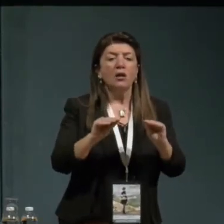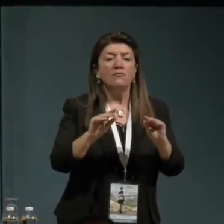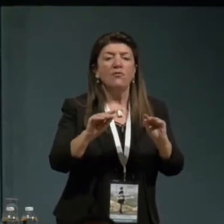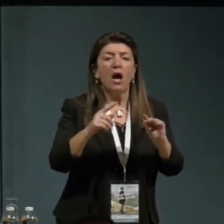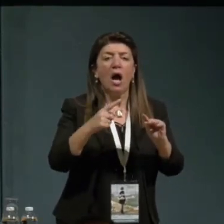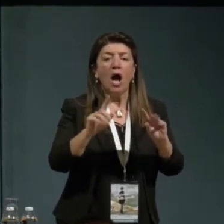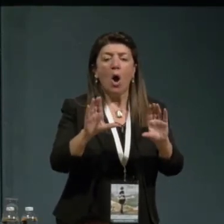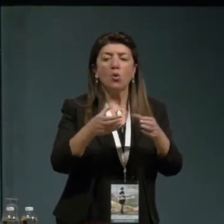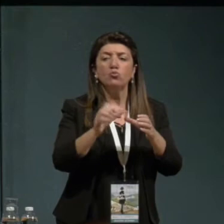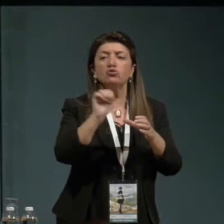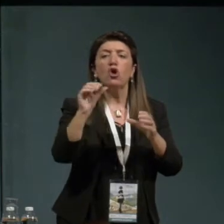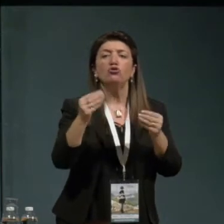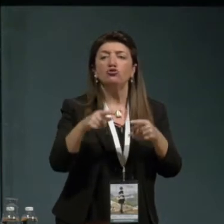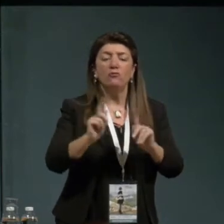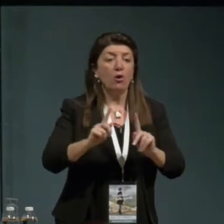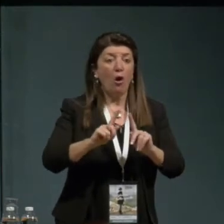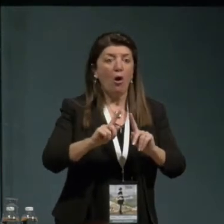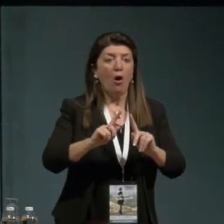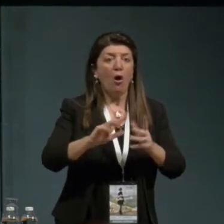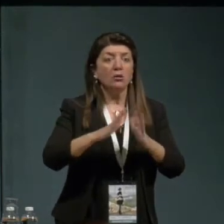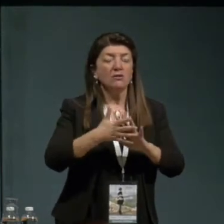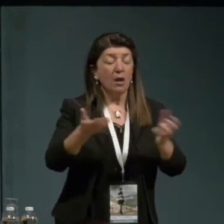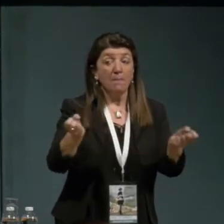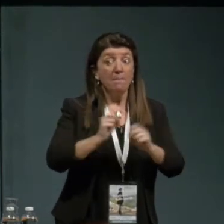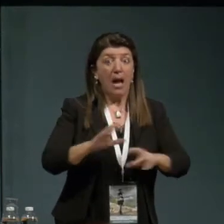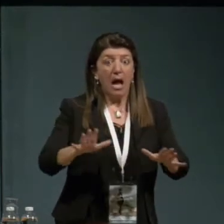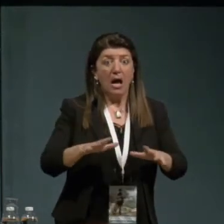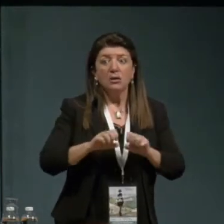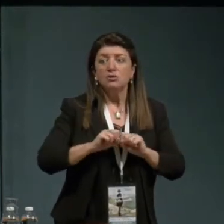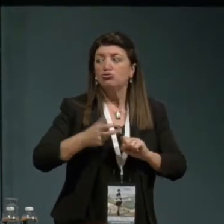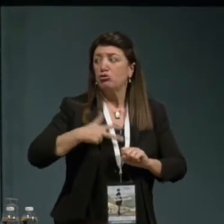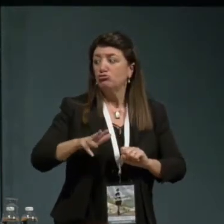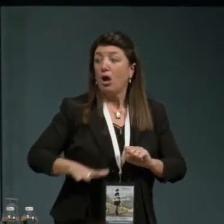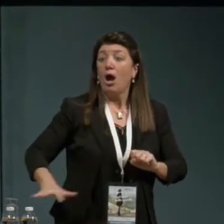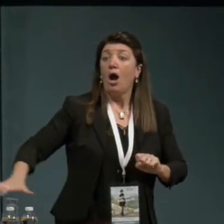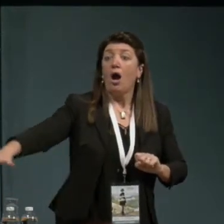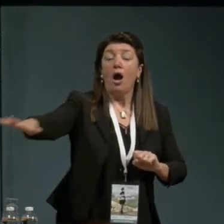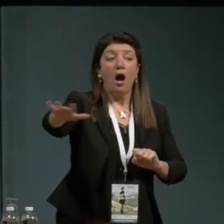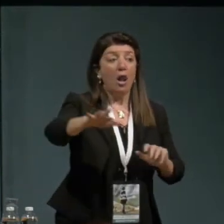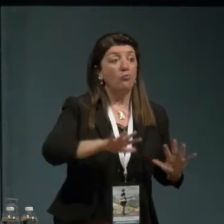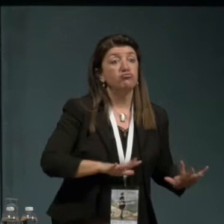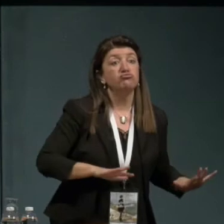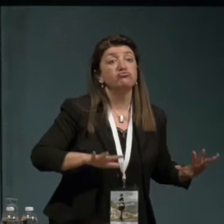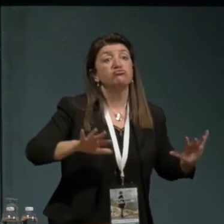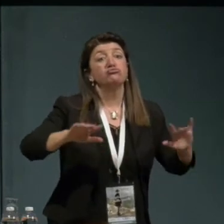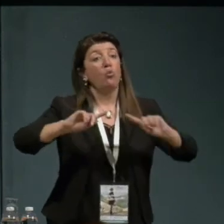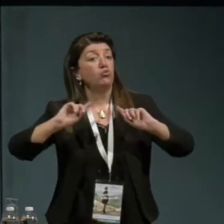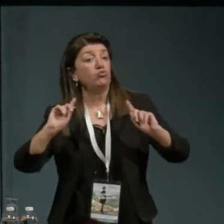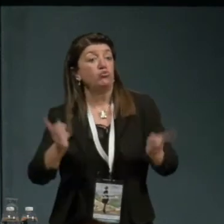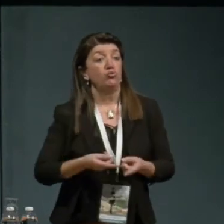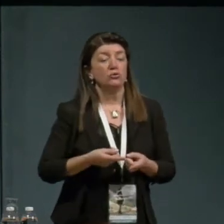ed diventata un'esplosione sociale generalizzata. Allora,